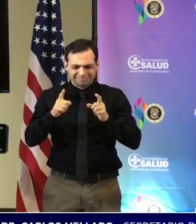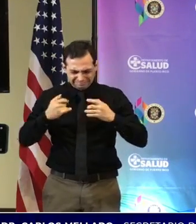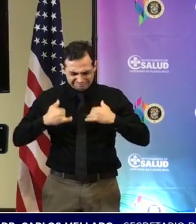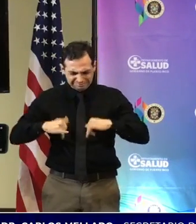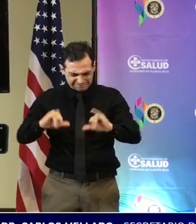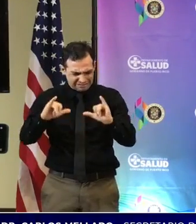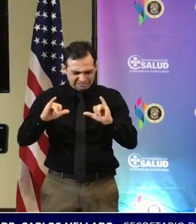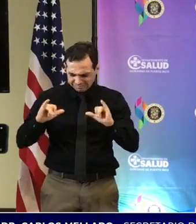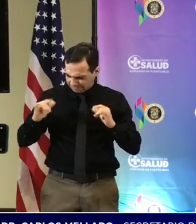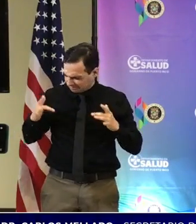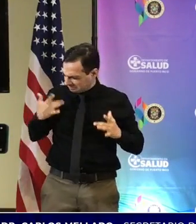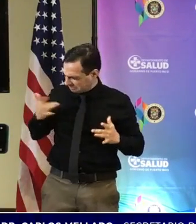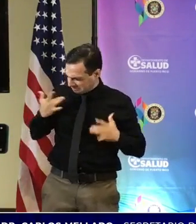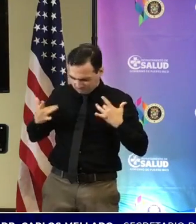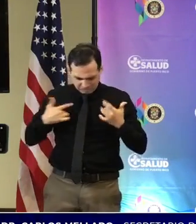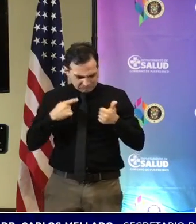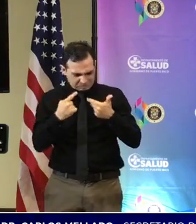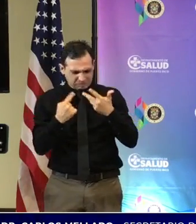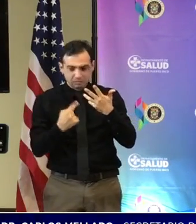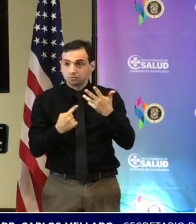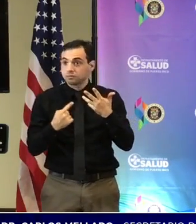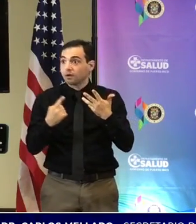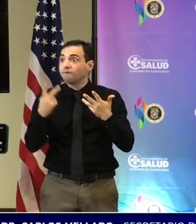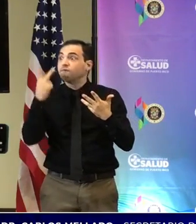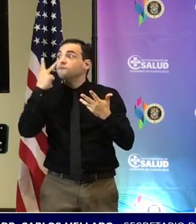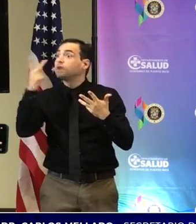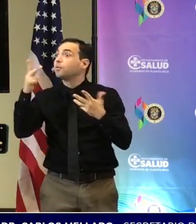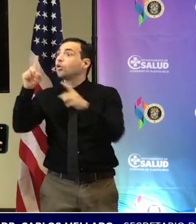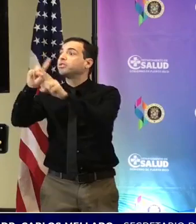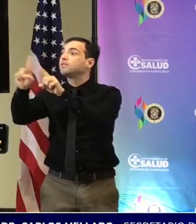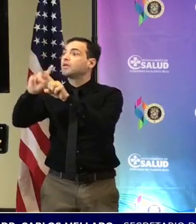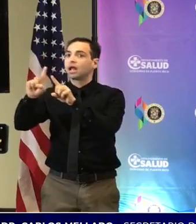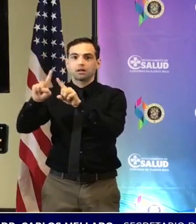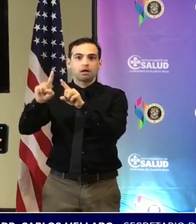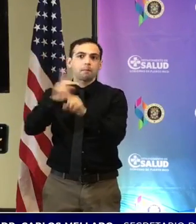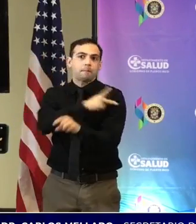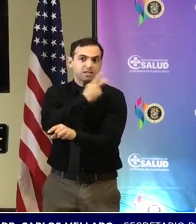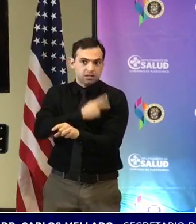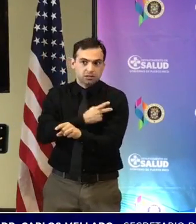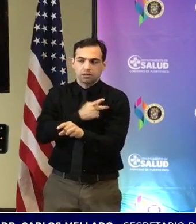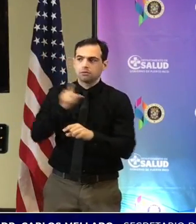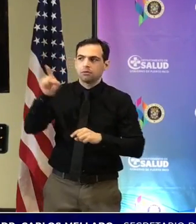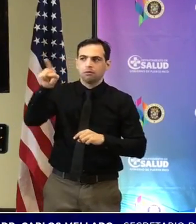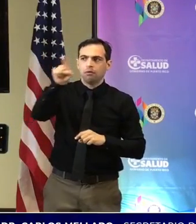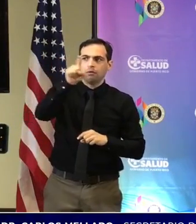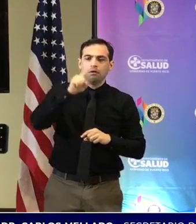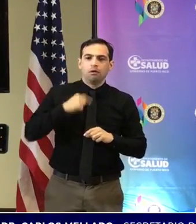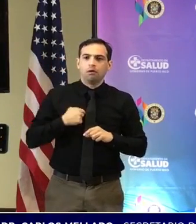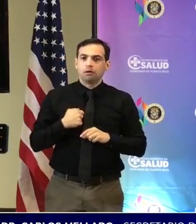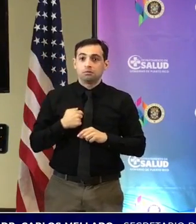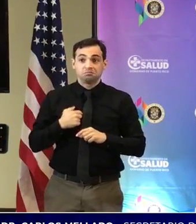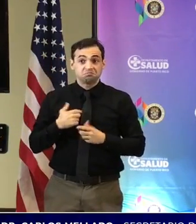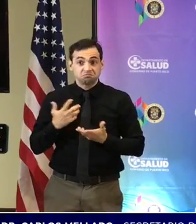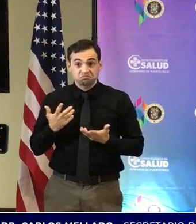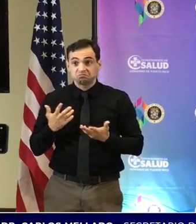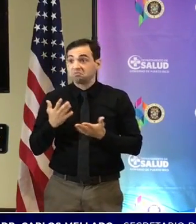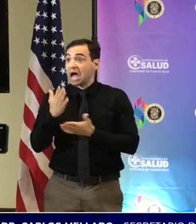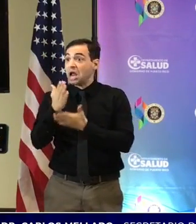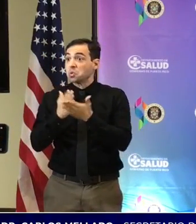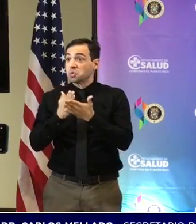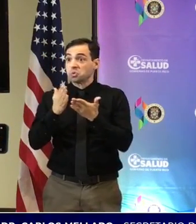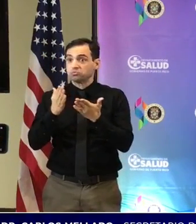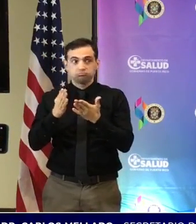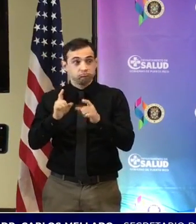que se están viendo en pacientes en donde han tenido COVID, que no necesariamente son pacientes que estuvieron